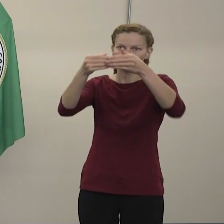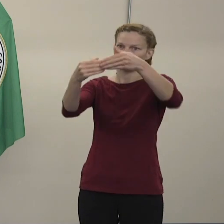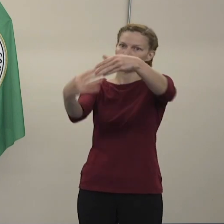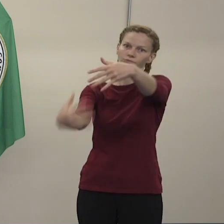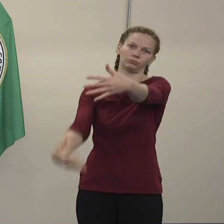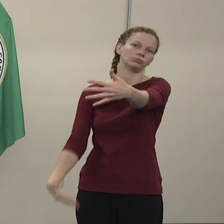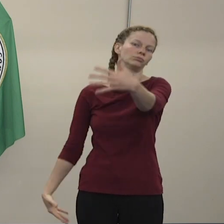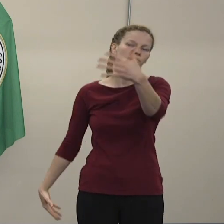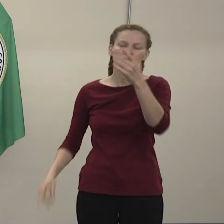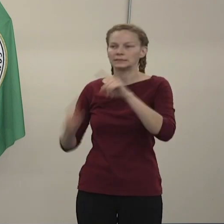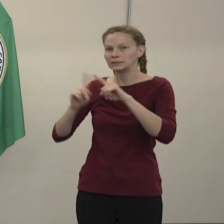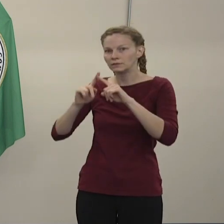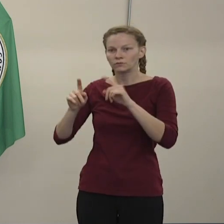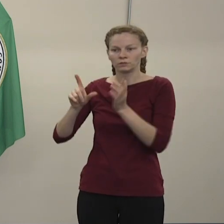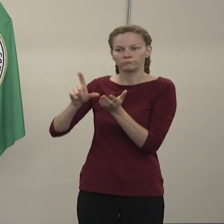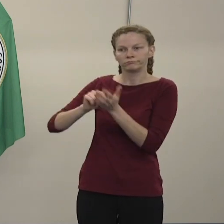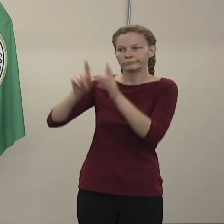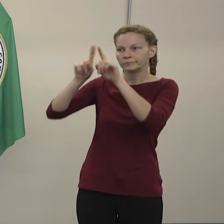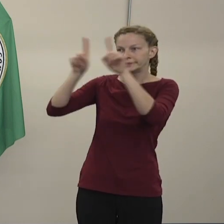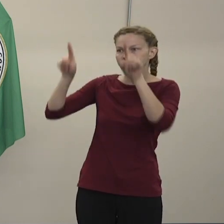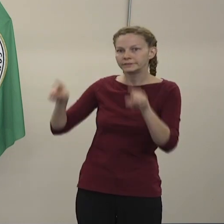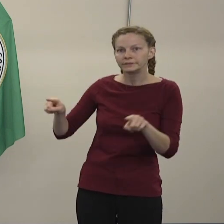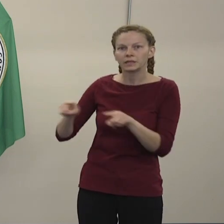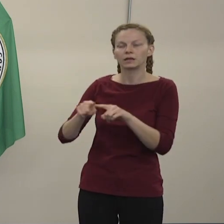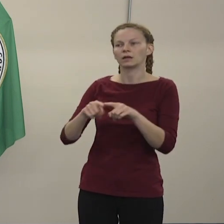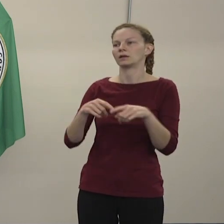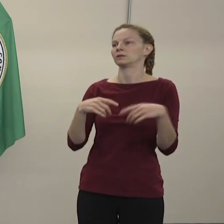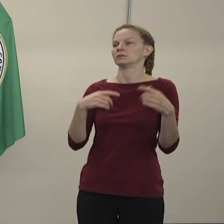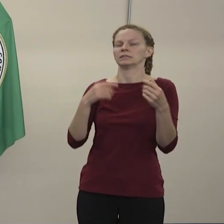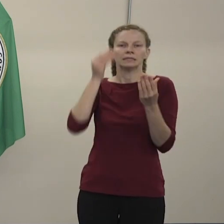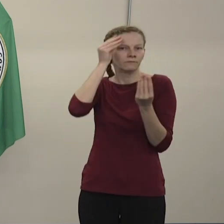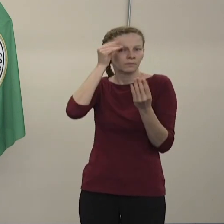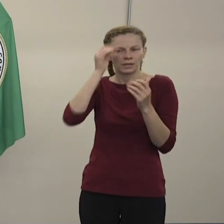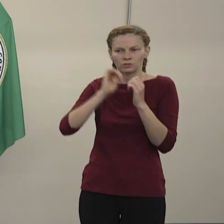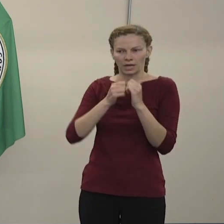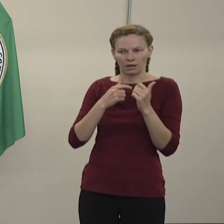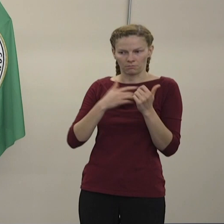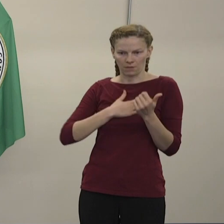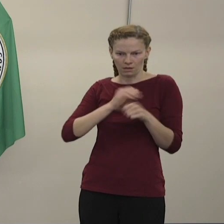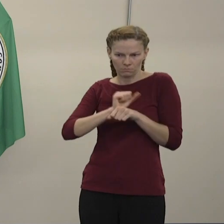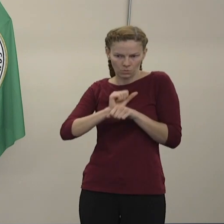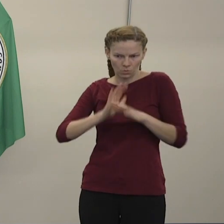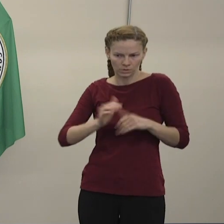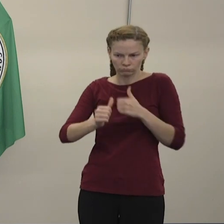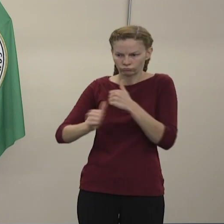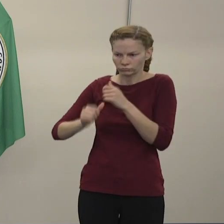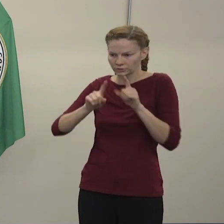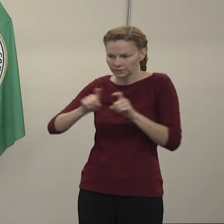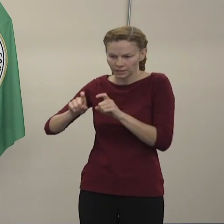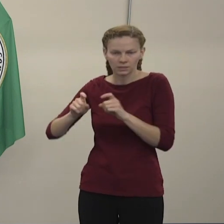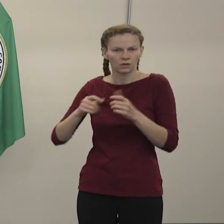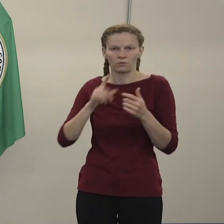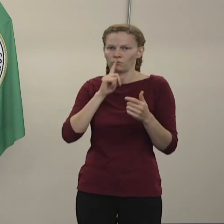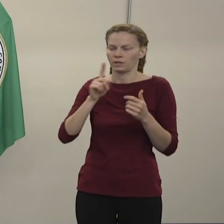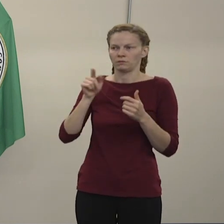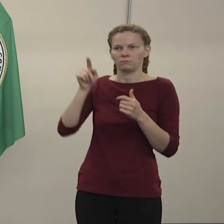y señalizaciones y recursos que la gente puede usar en sus negocios. Y las